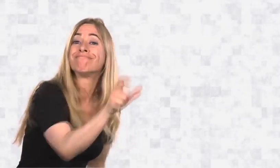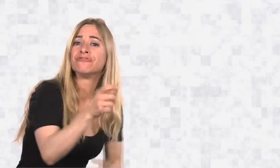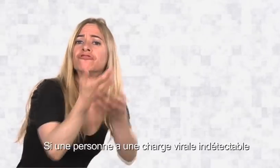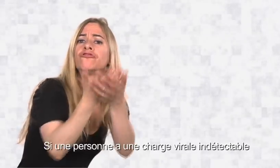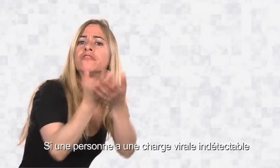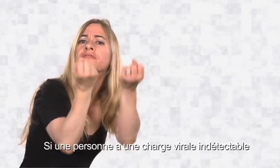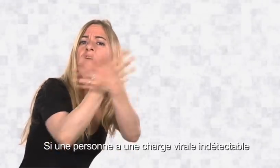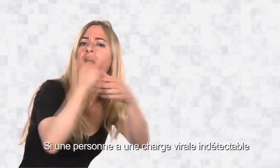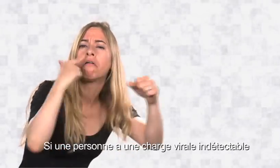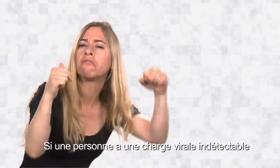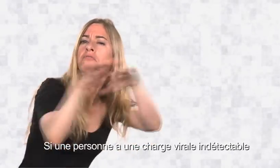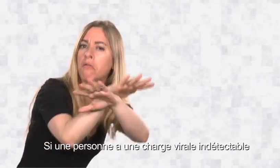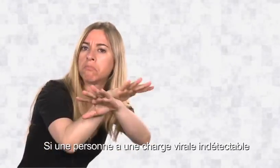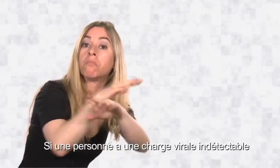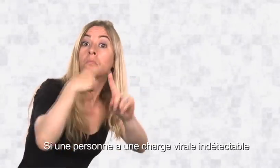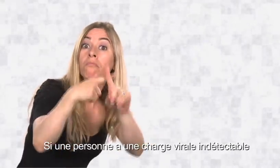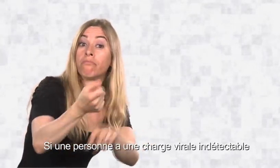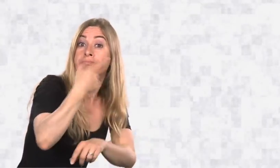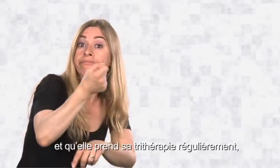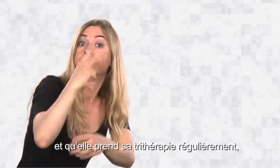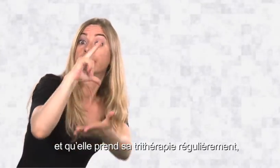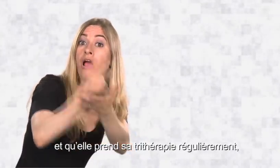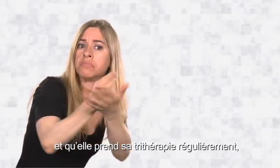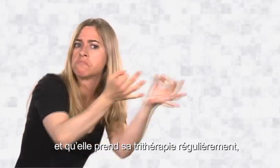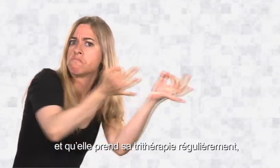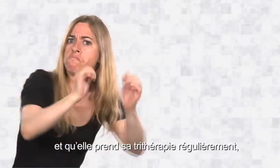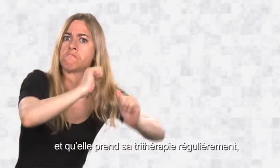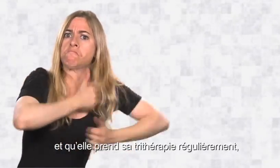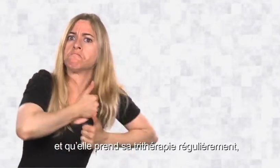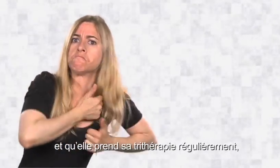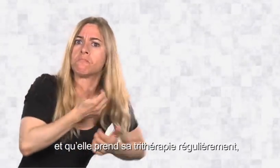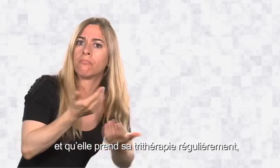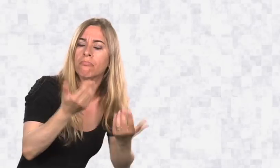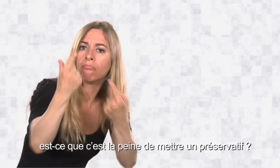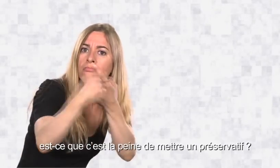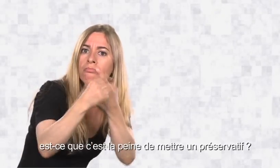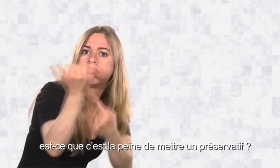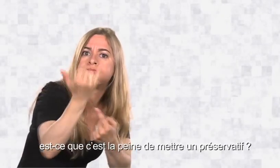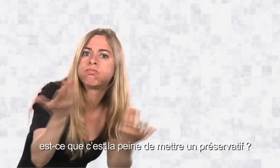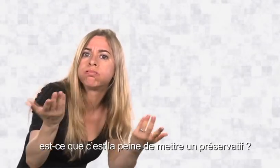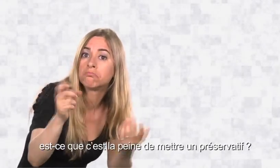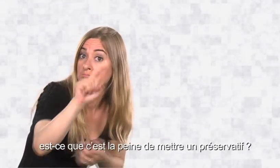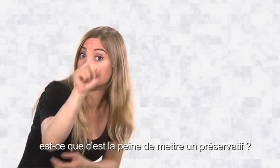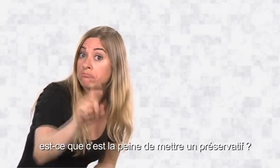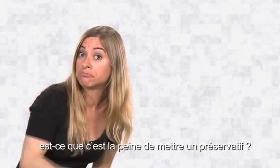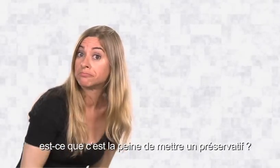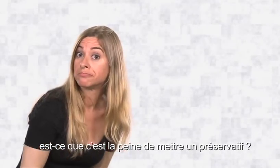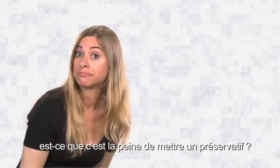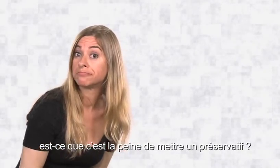Si une personne a une charge virale indétectable et qu'elle prend sa trithérapie régulièrement, est-ce que c'est la peine de mettre un préservatif ?